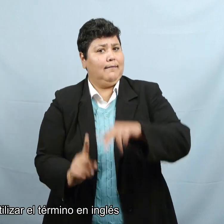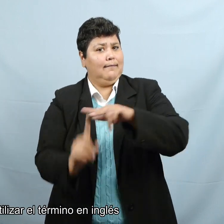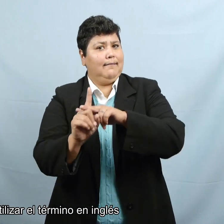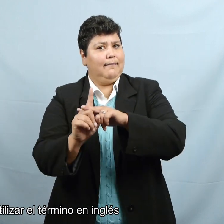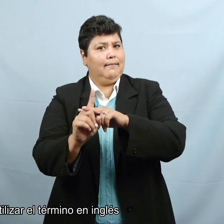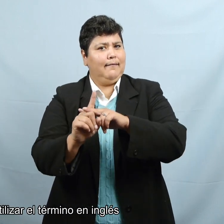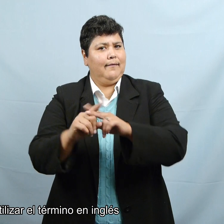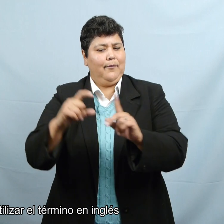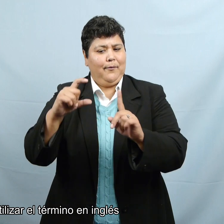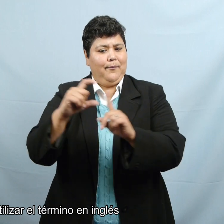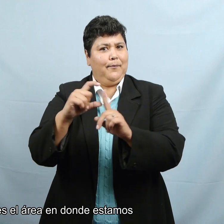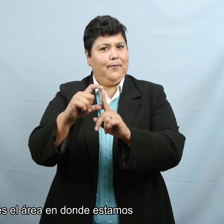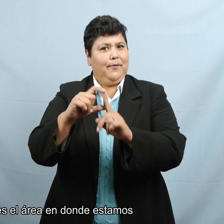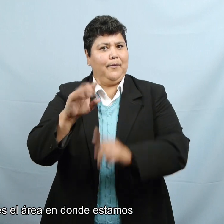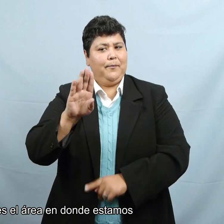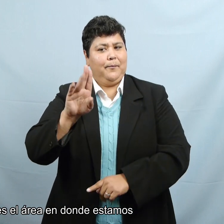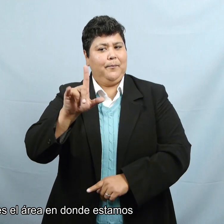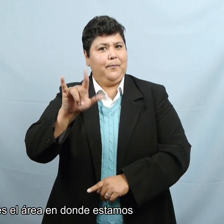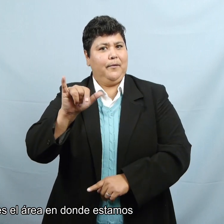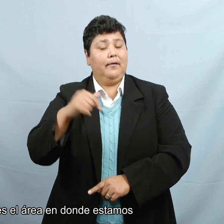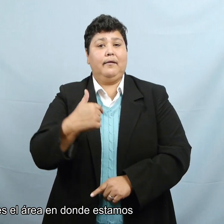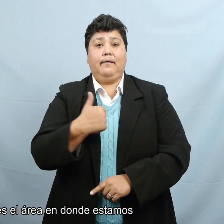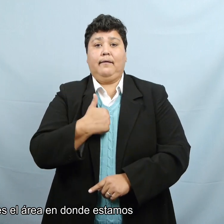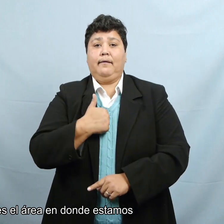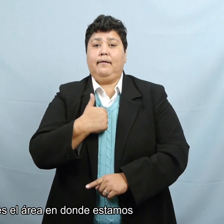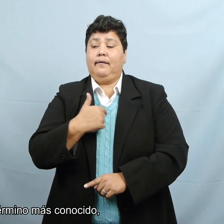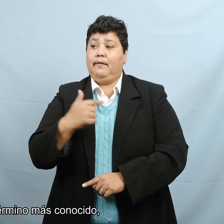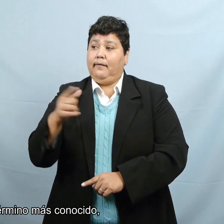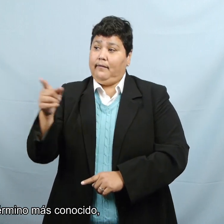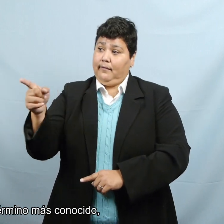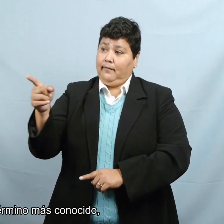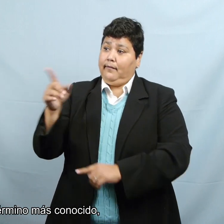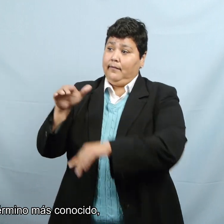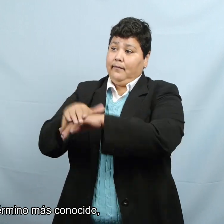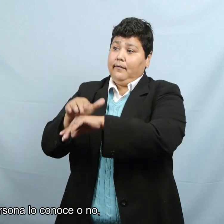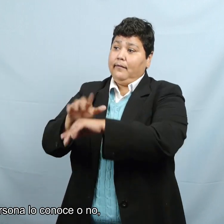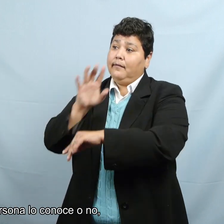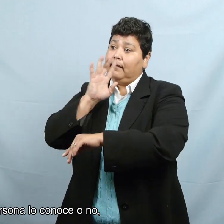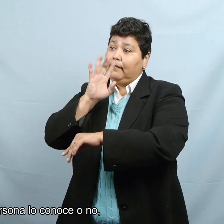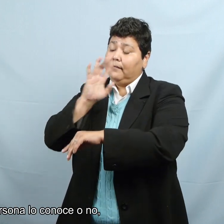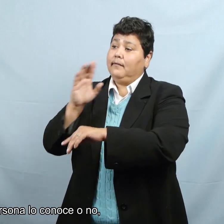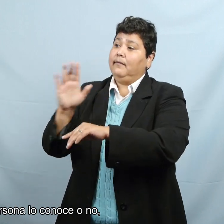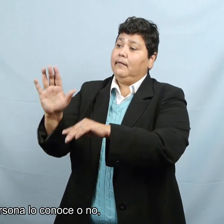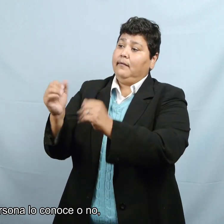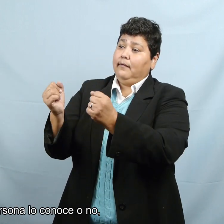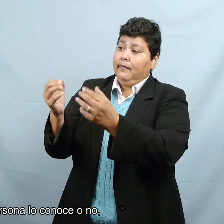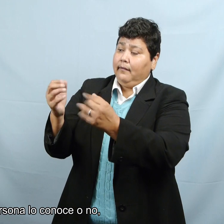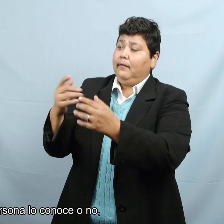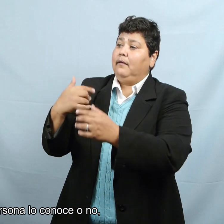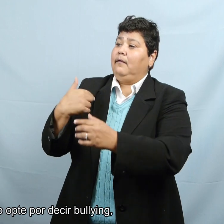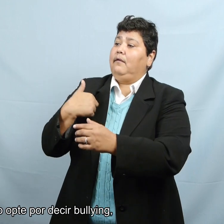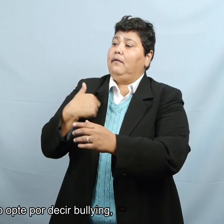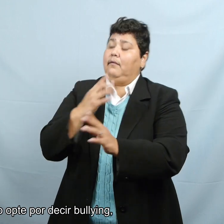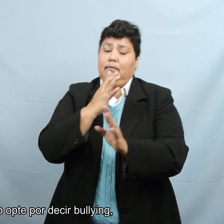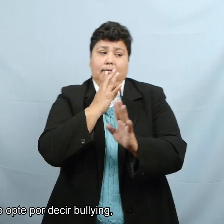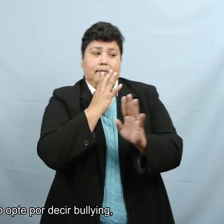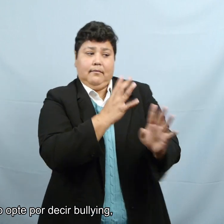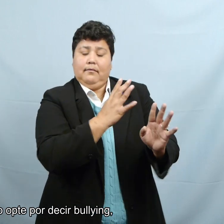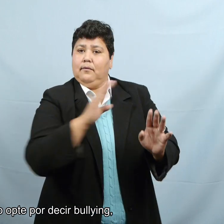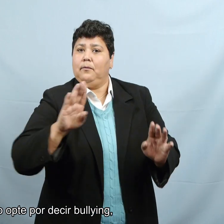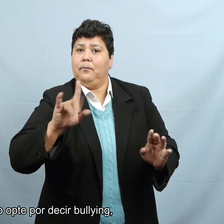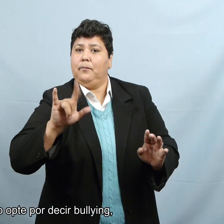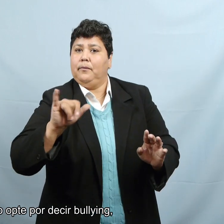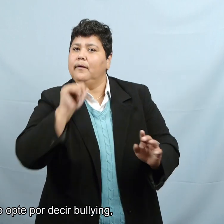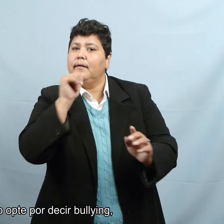Vamos a utilizar el término en inglés porque a veces el área donde estamos es el término. El término más conocido o la persona lo conoce o no. Y pues